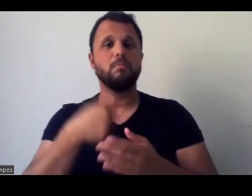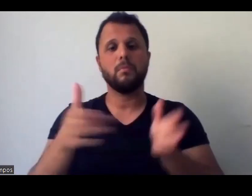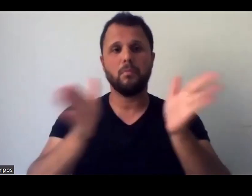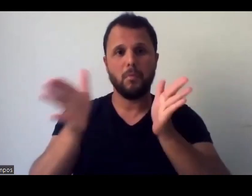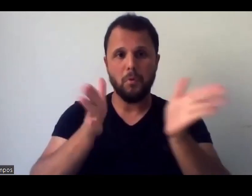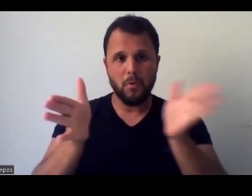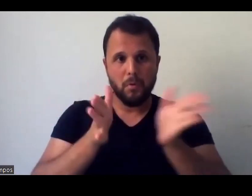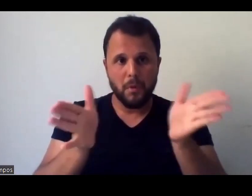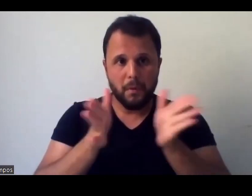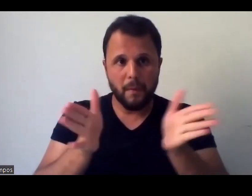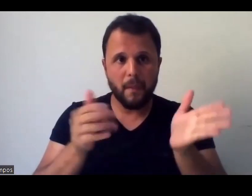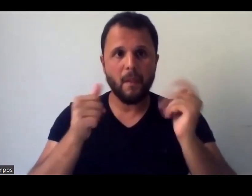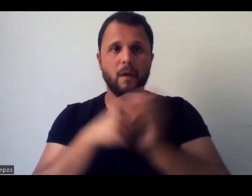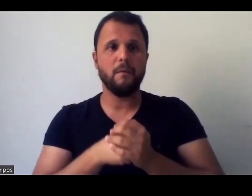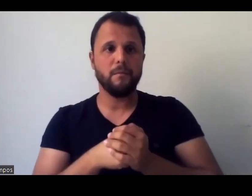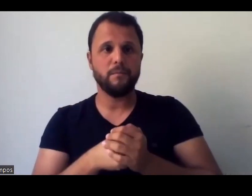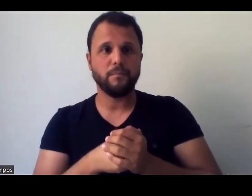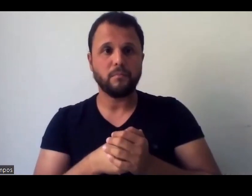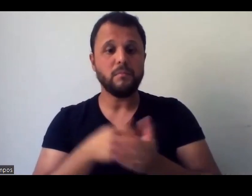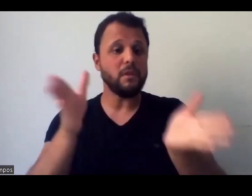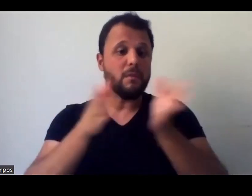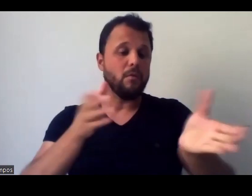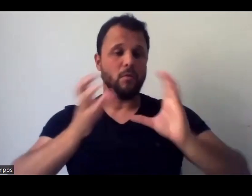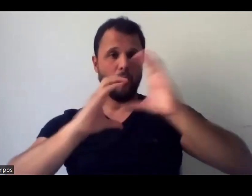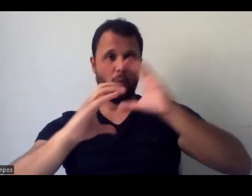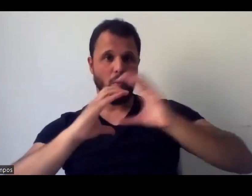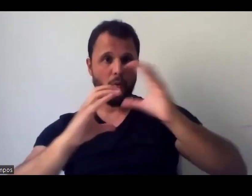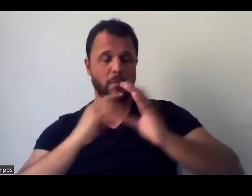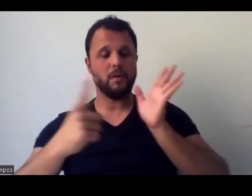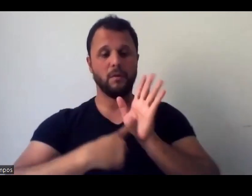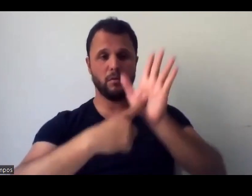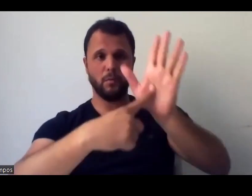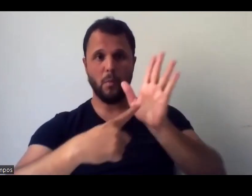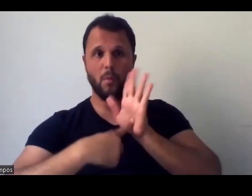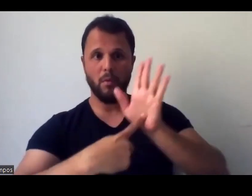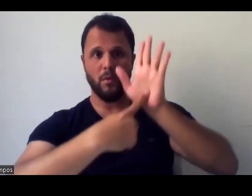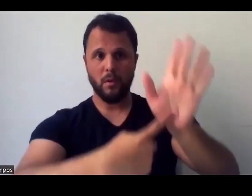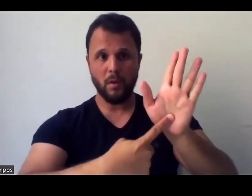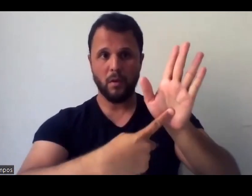não só a acessibilidade comunicacional nas exposições, mas enfim,